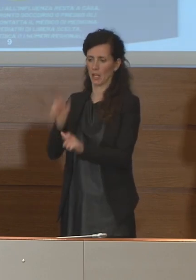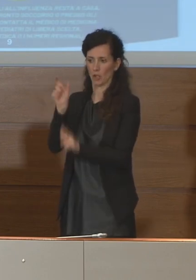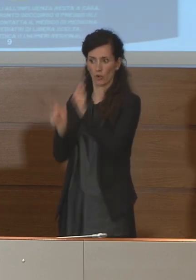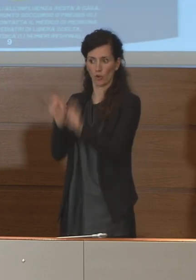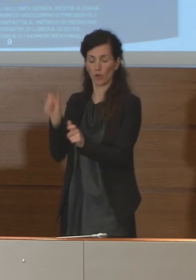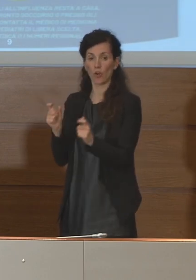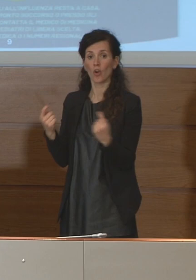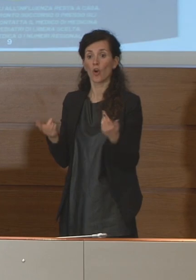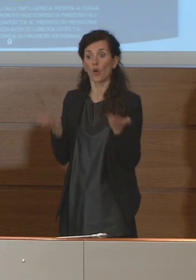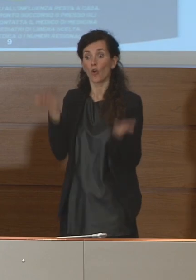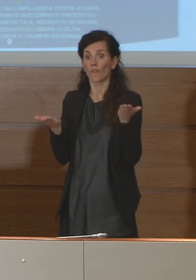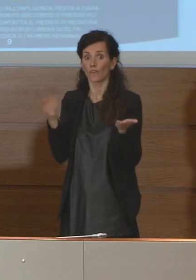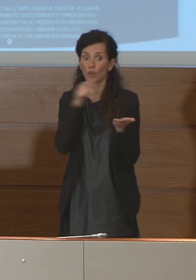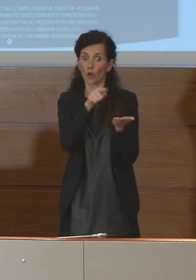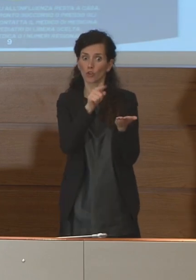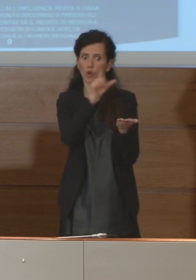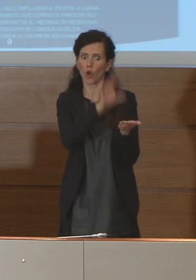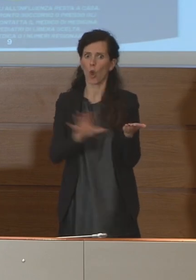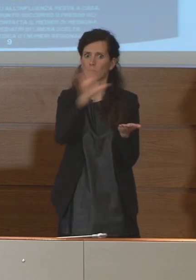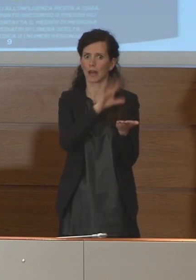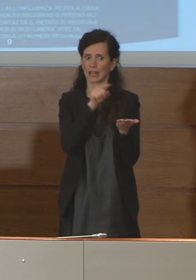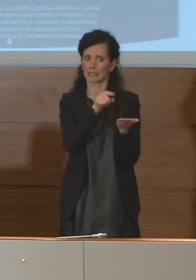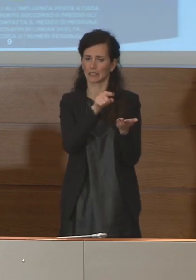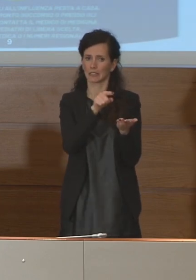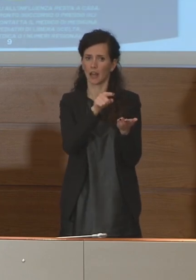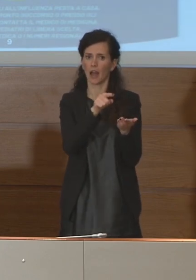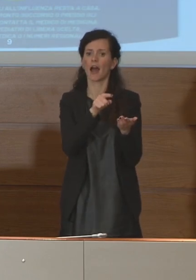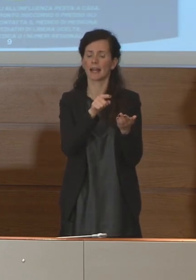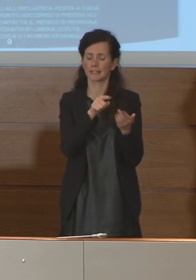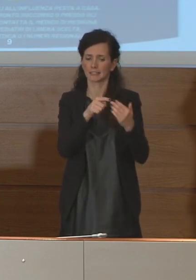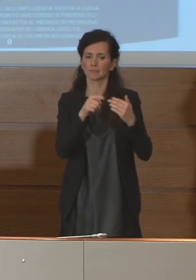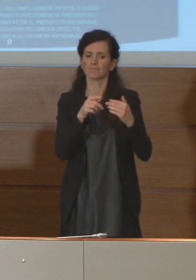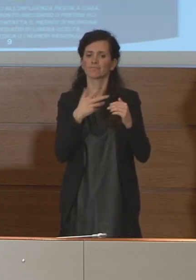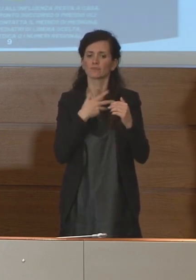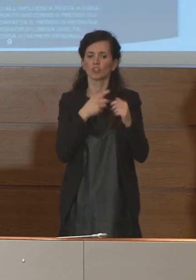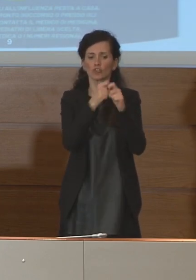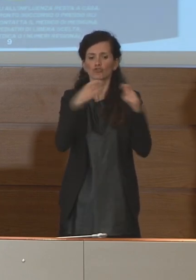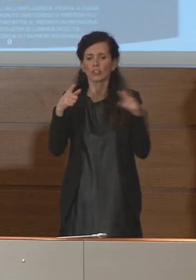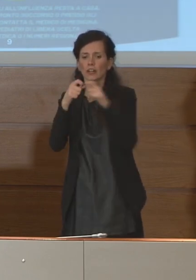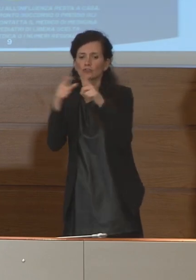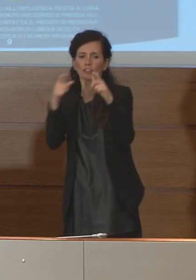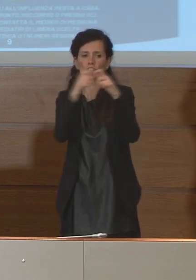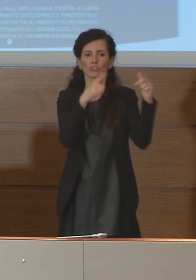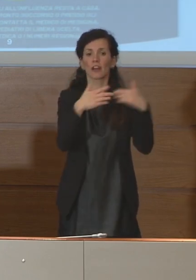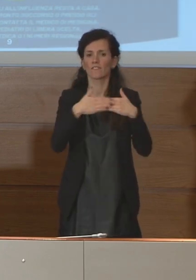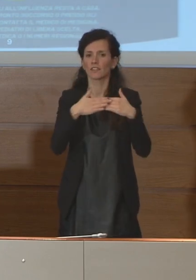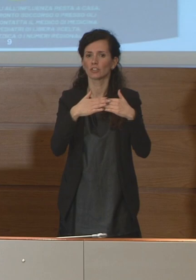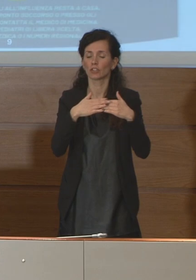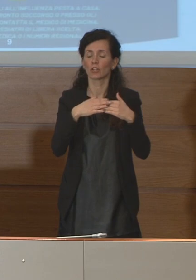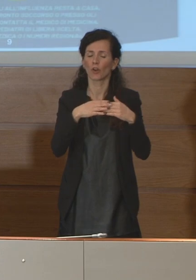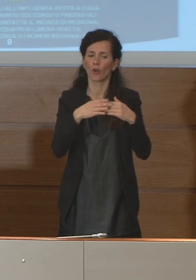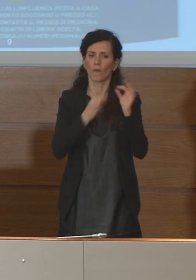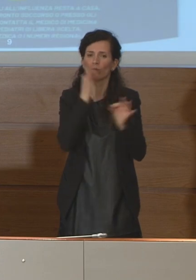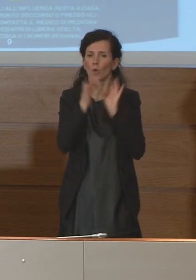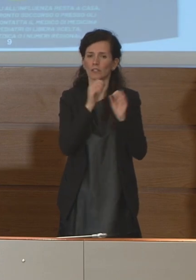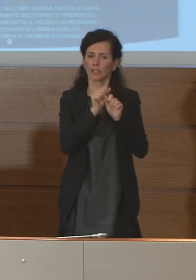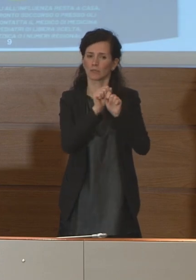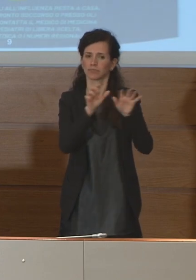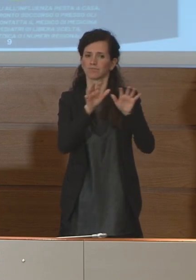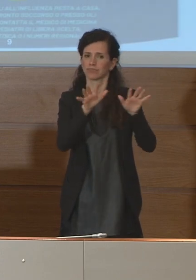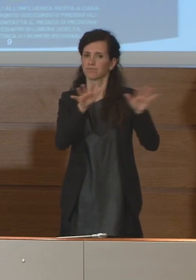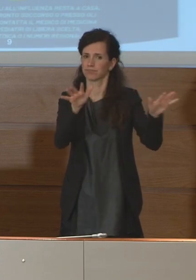Lombarda invece ha coinvolto anche delle zone vicine, delle città vicine, sia un po' espansa. E' chiaro che